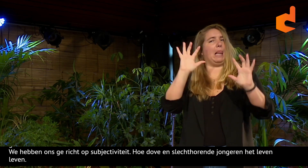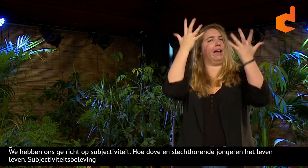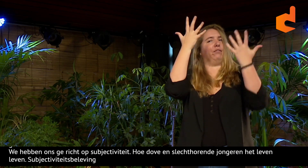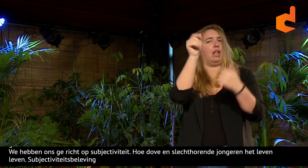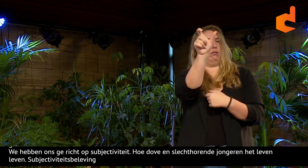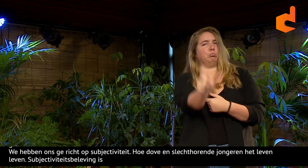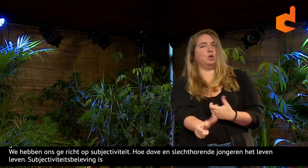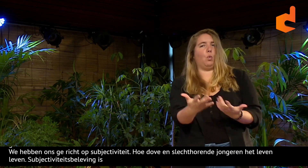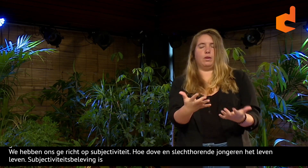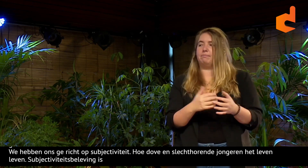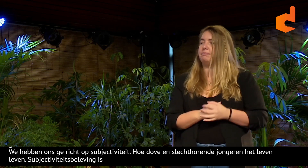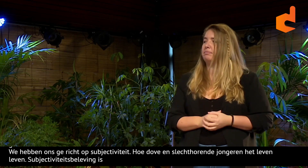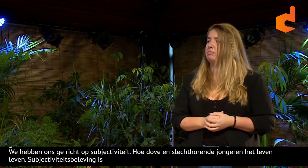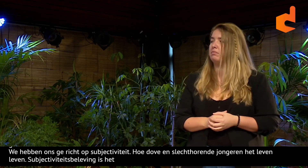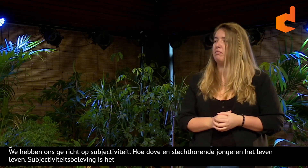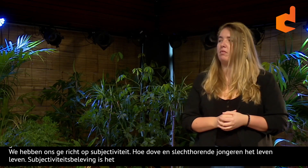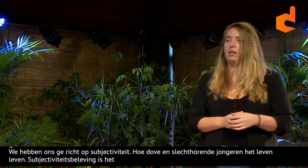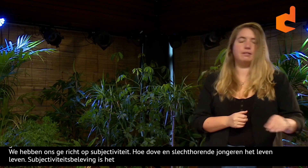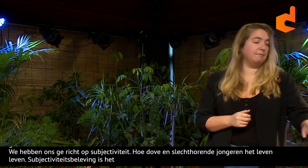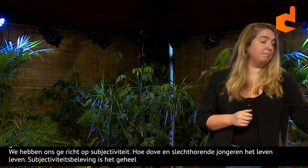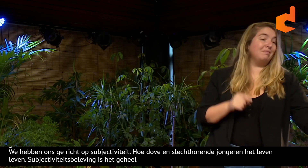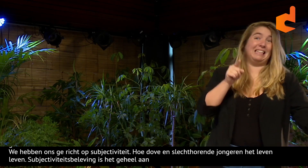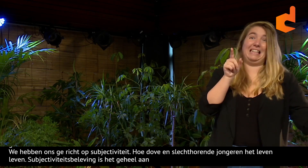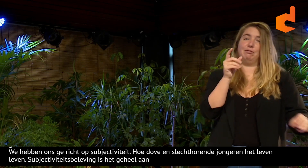Alles wat het leven geeft aan een persoon.